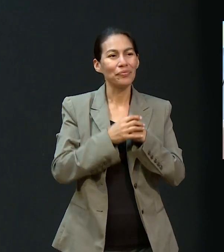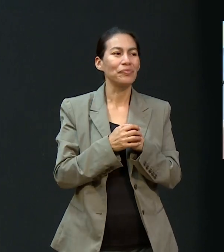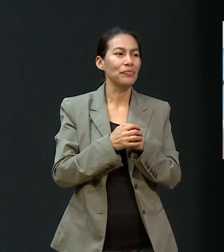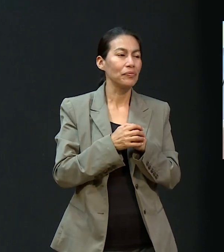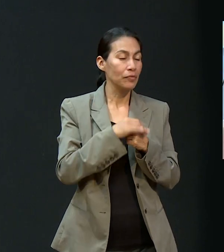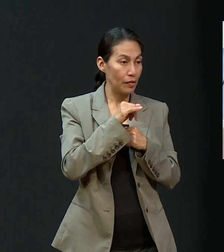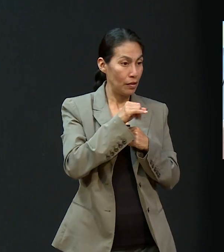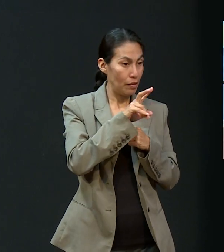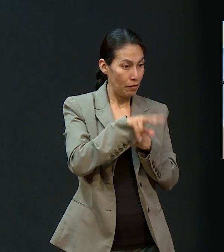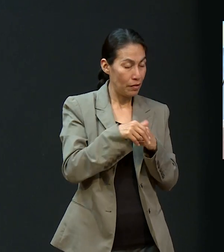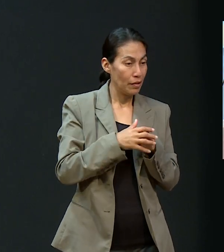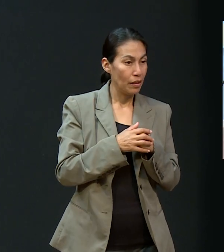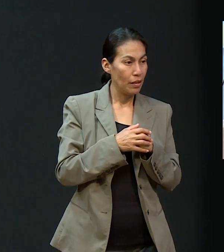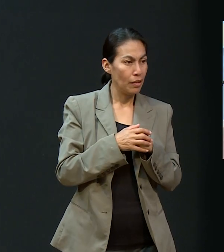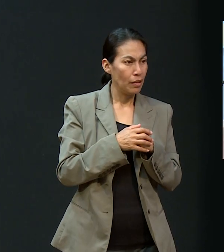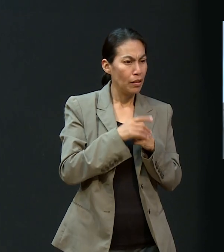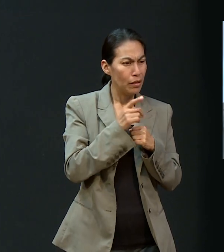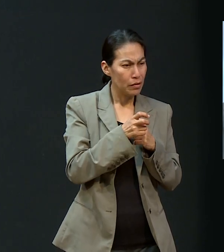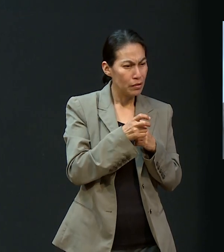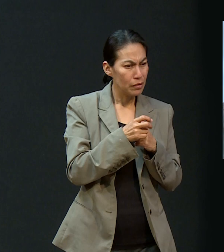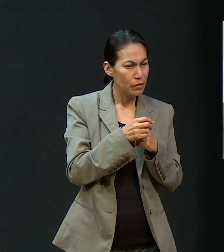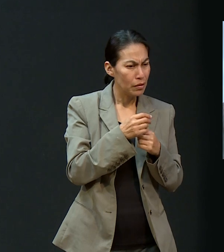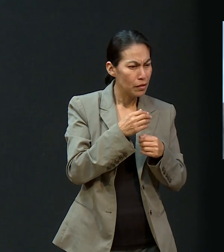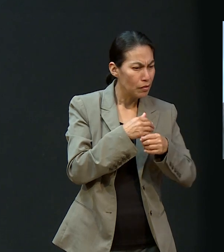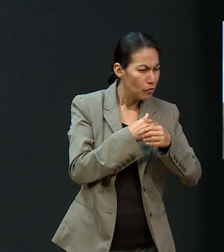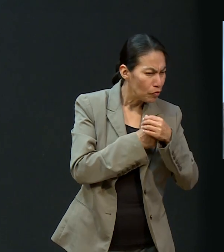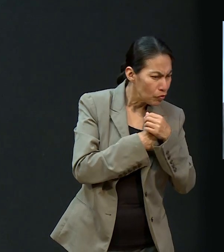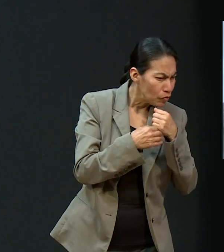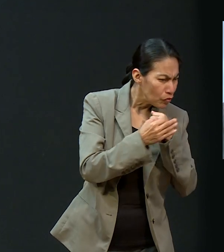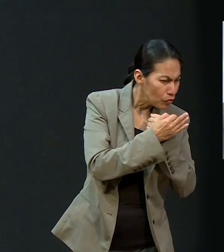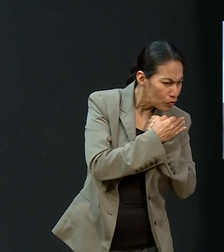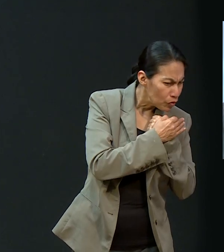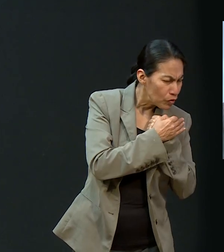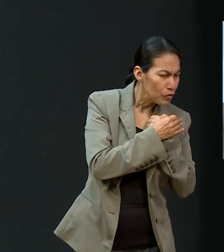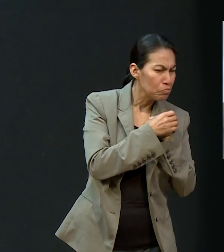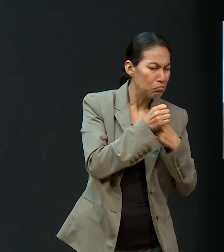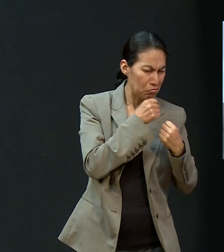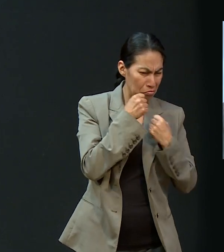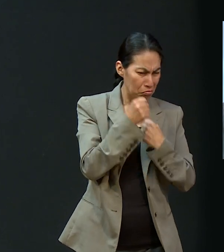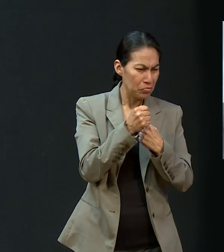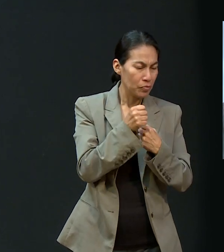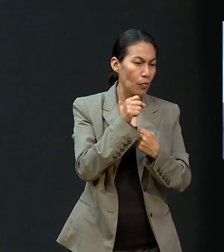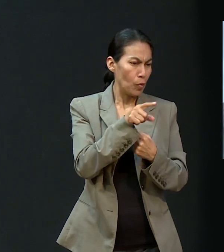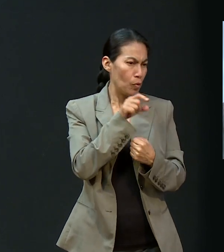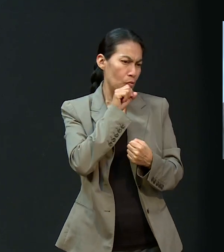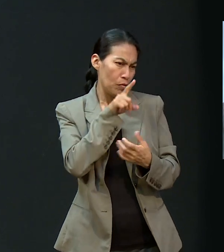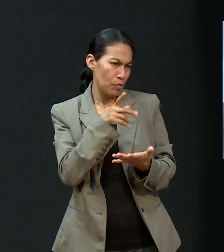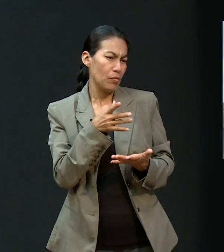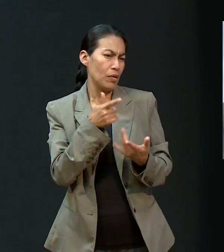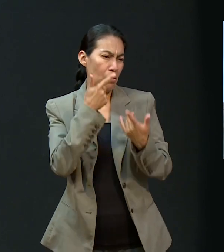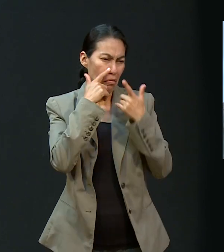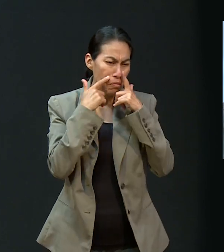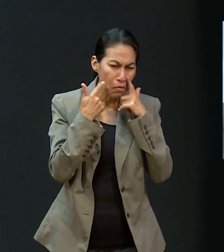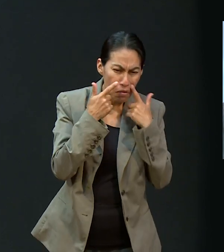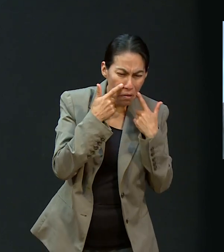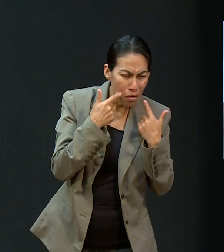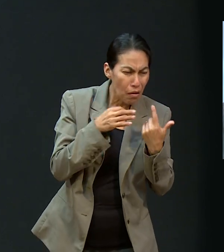es cierto, es como un refugio seguro, donde tú puedes ser tú misma, en el caso tuyo, donde puedes llorar